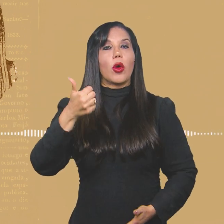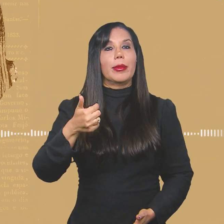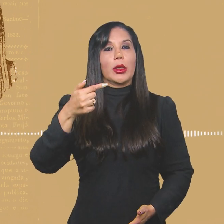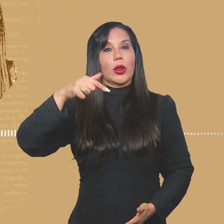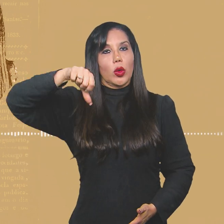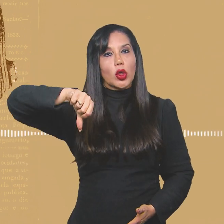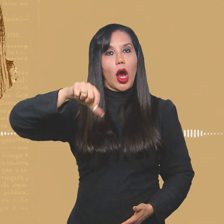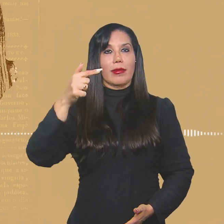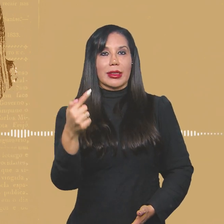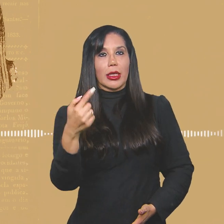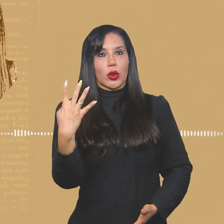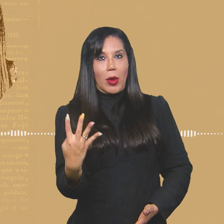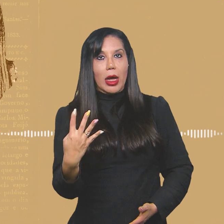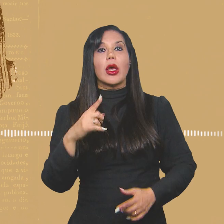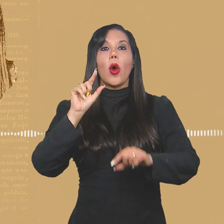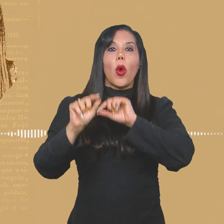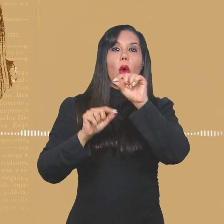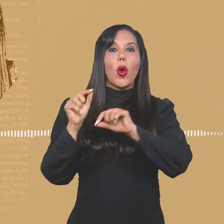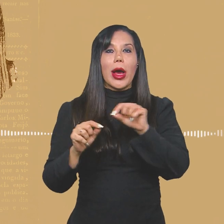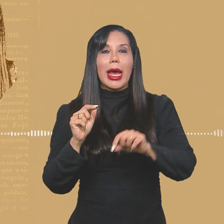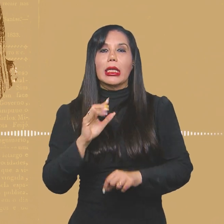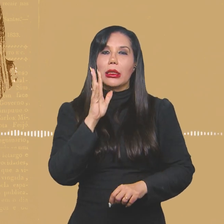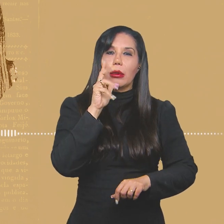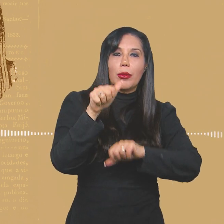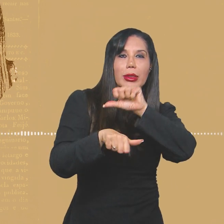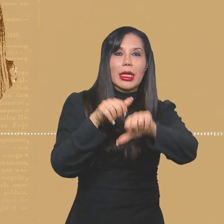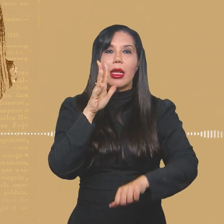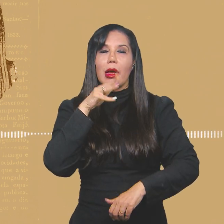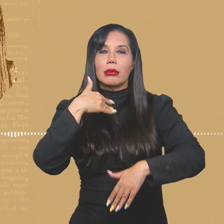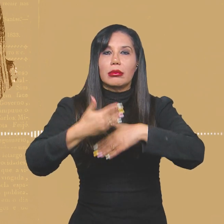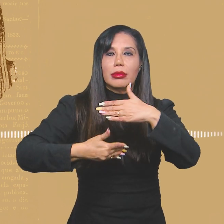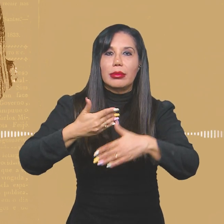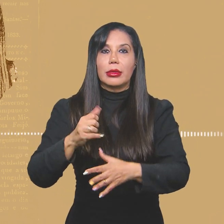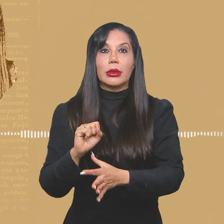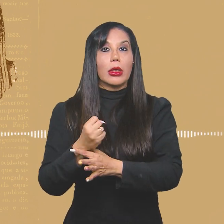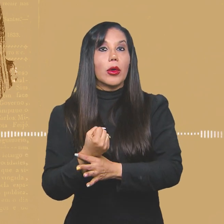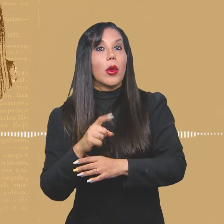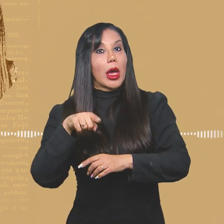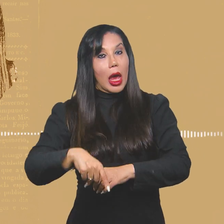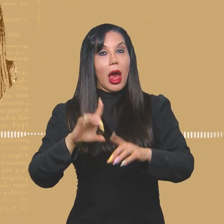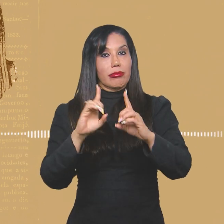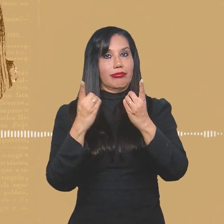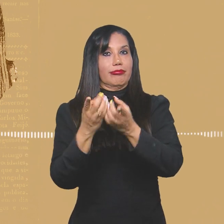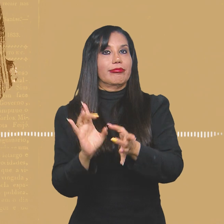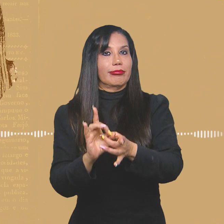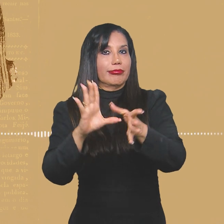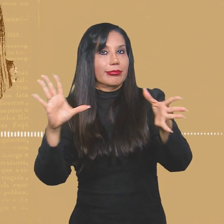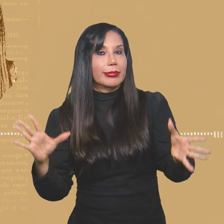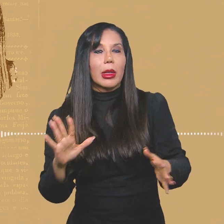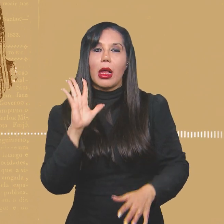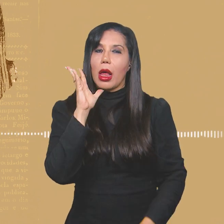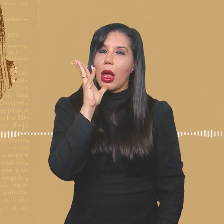1974, que faria uma transição lenta, gradual e segura para o regime democrático.